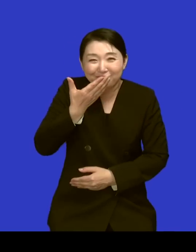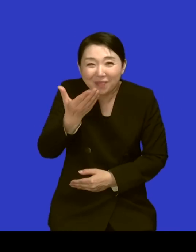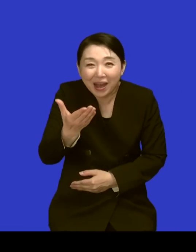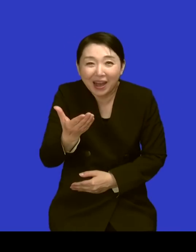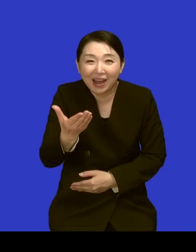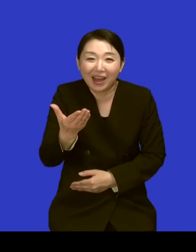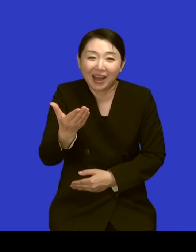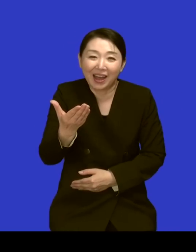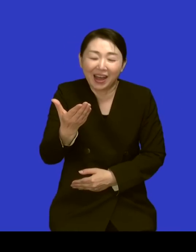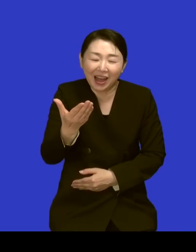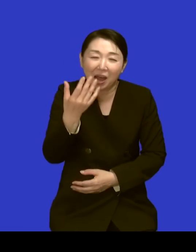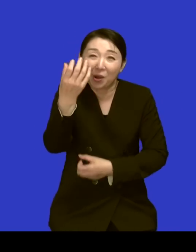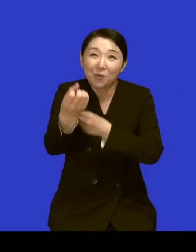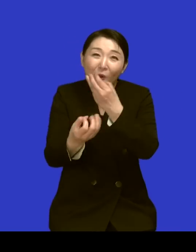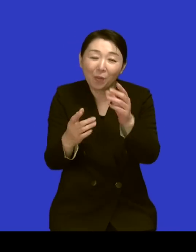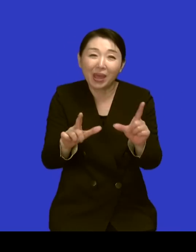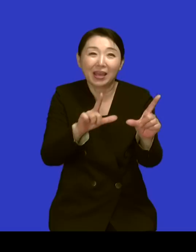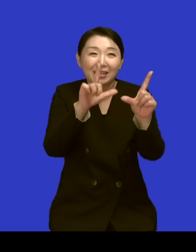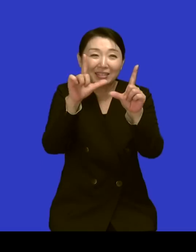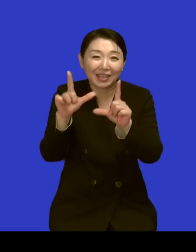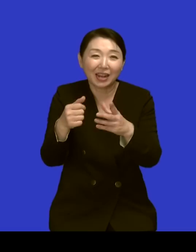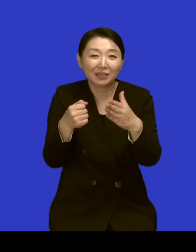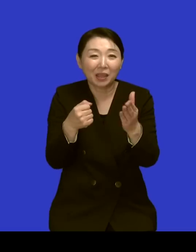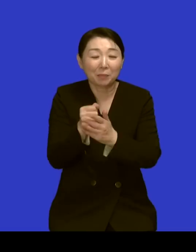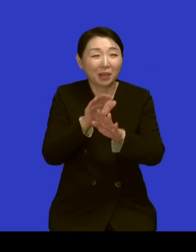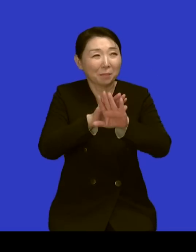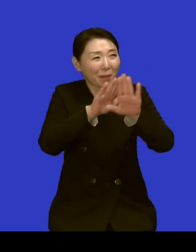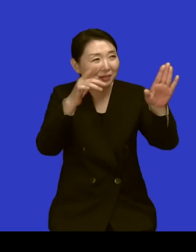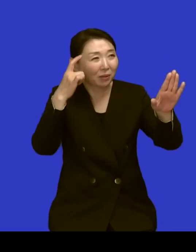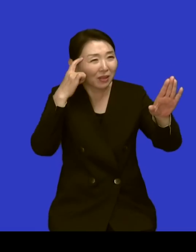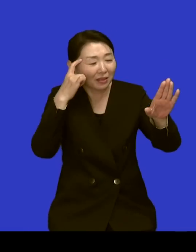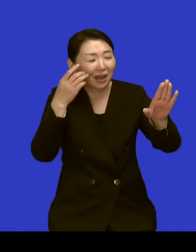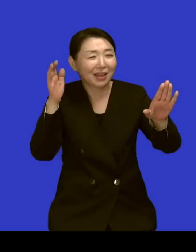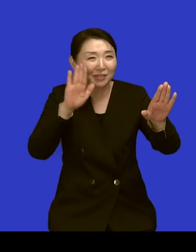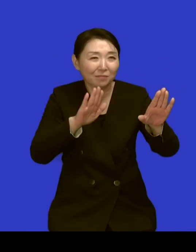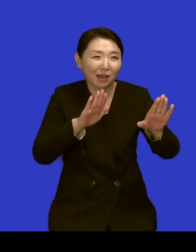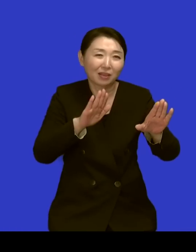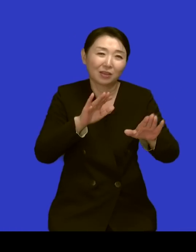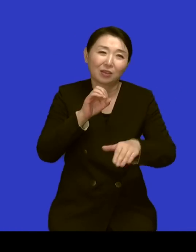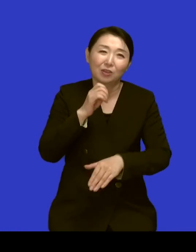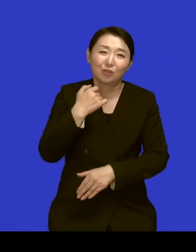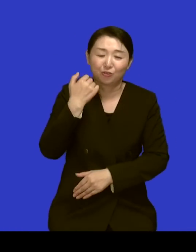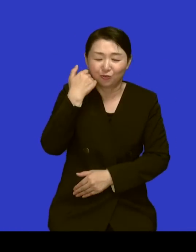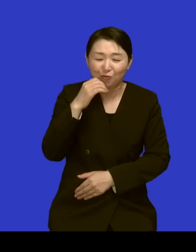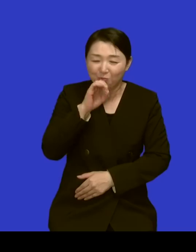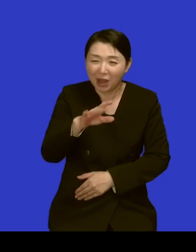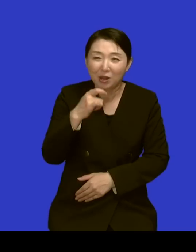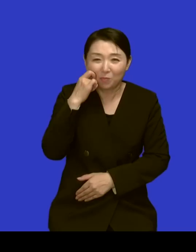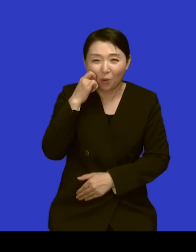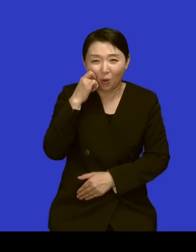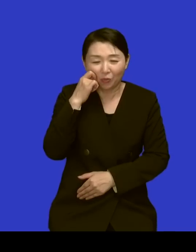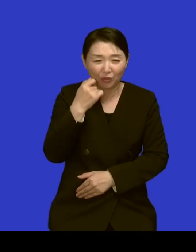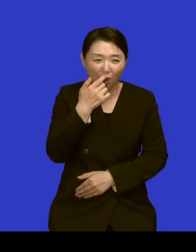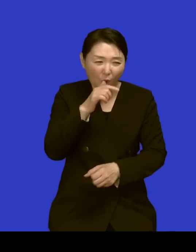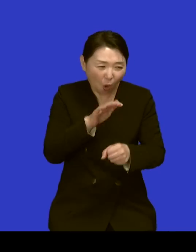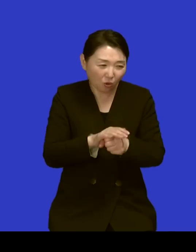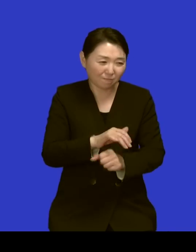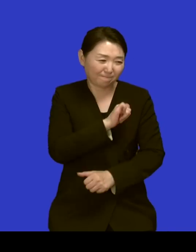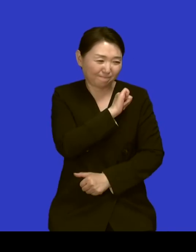이렇게 밝으실까 생각했는데 네 남 얘기도 안 하고 이렇게 억울해도 좀 이렇게 입 다물고 있고 이런 것들을 보면서